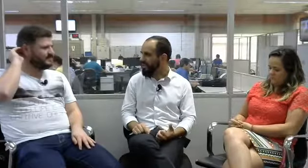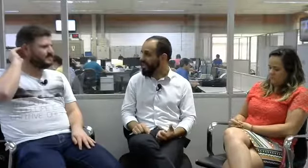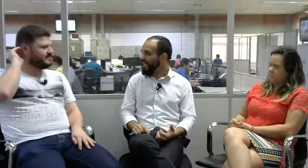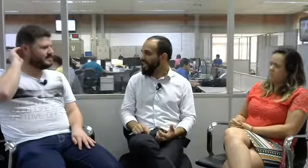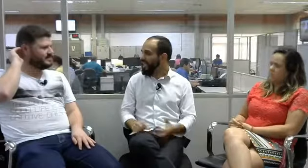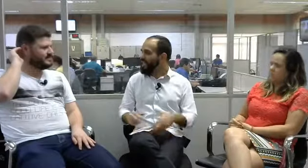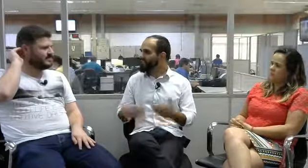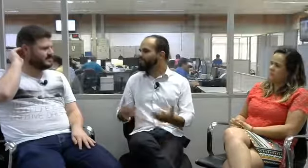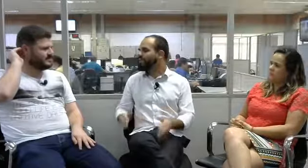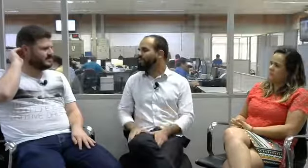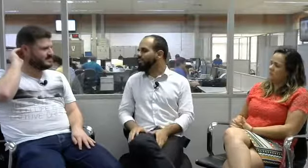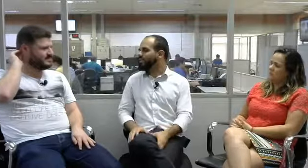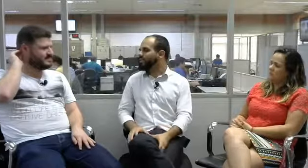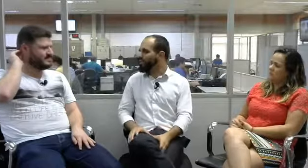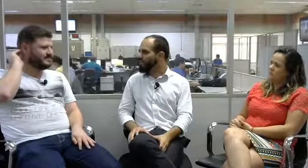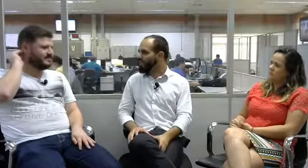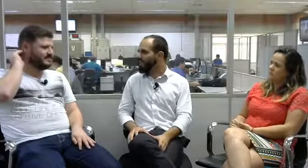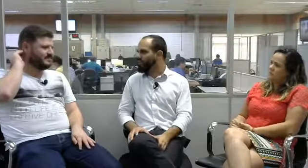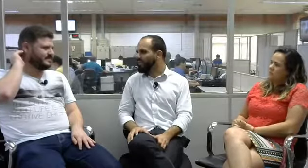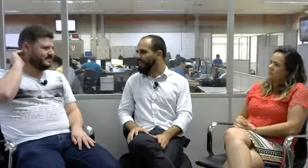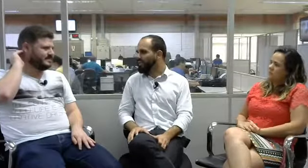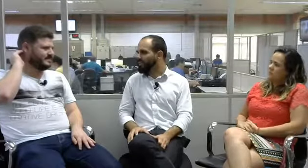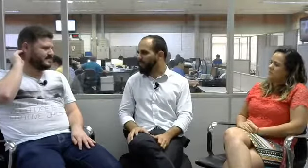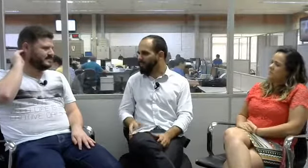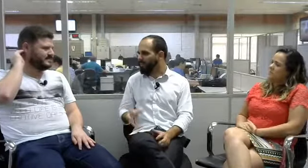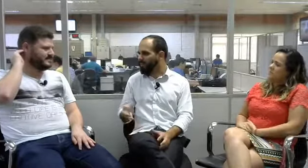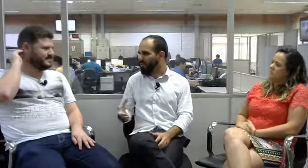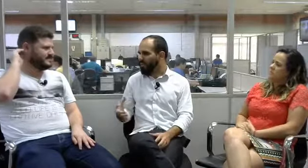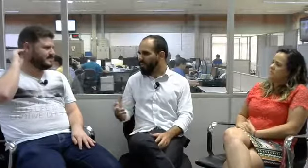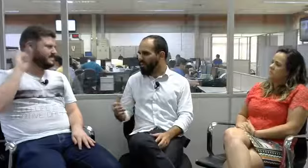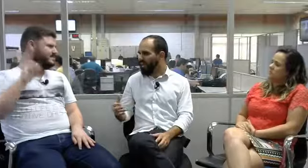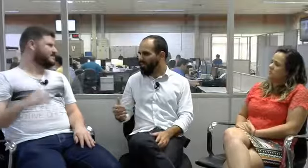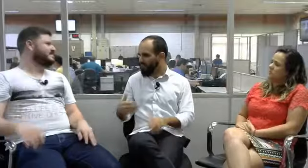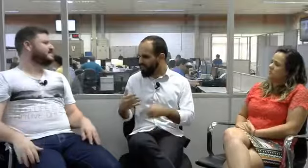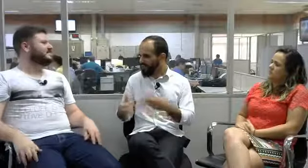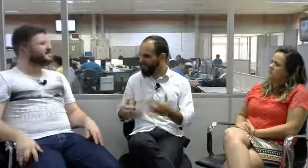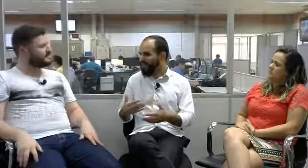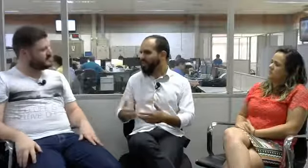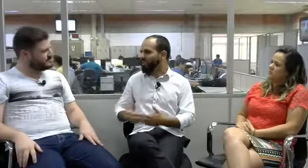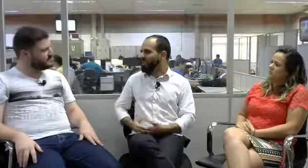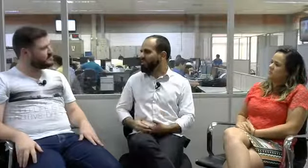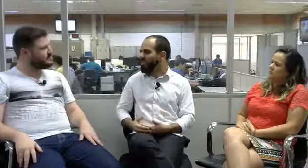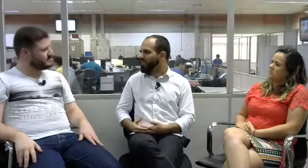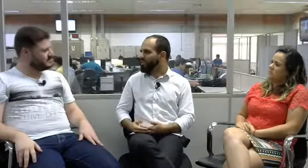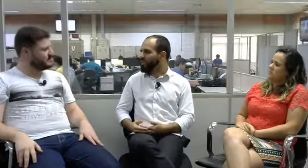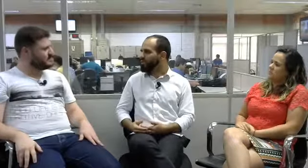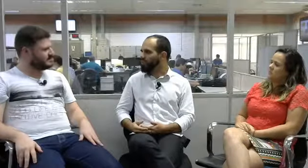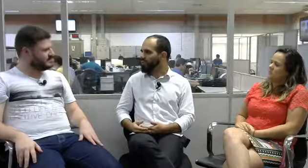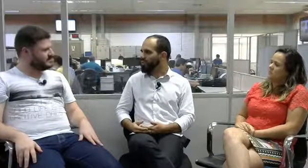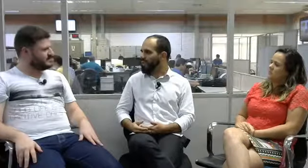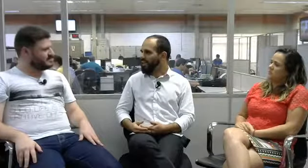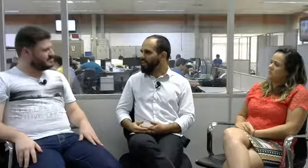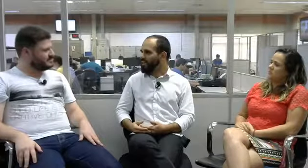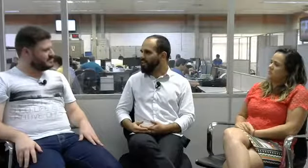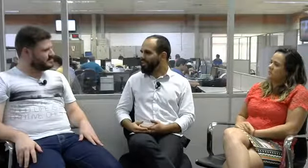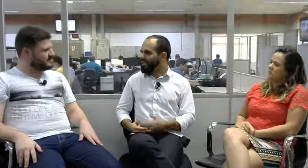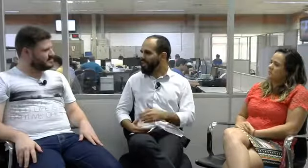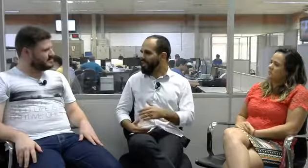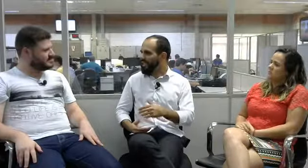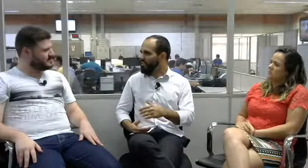E além disso, existem outras questões relacionadas. Por exemplo, para as pessoas que se interessam em pesquisar sobre o assunto, a gente entende que o